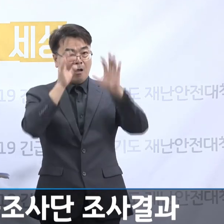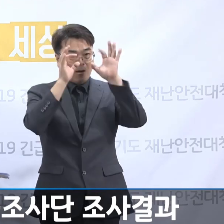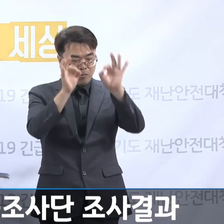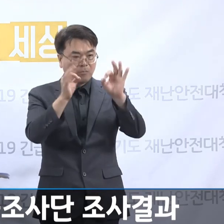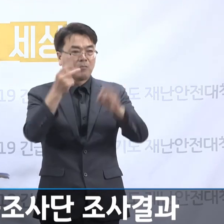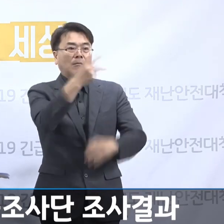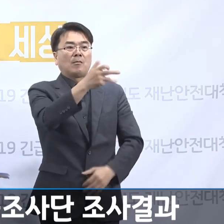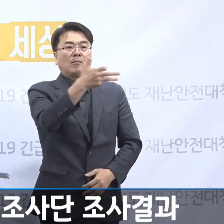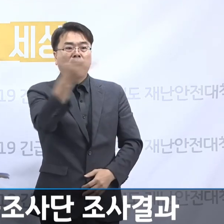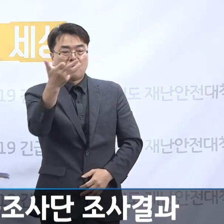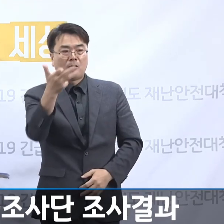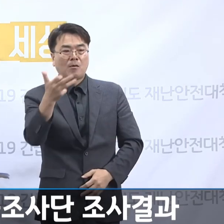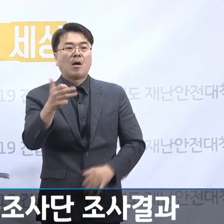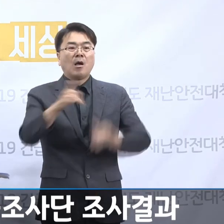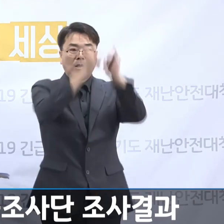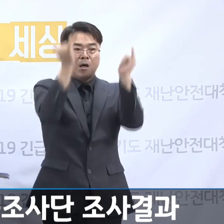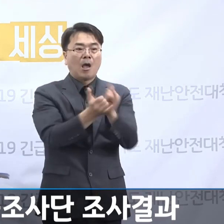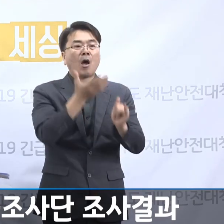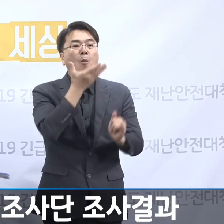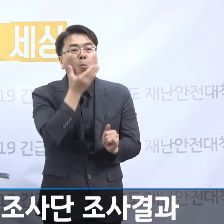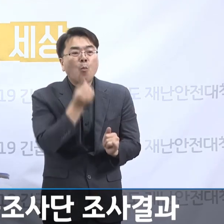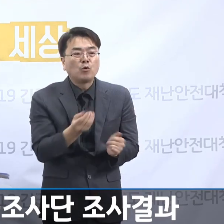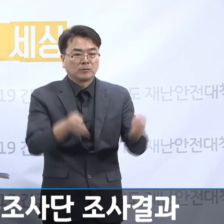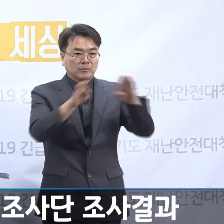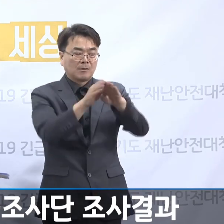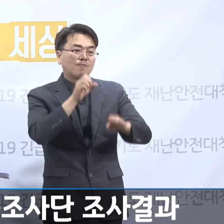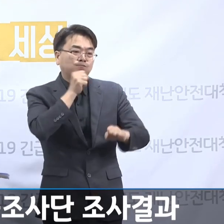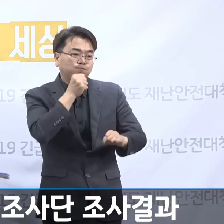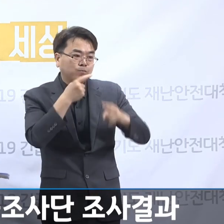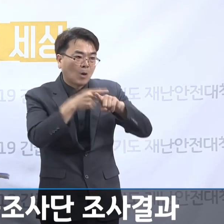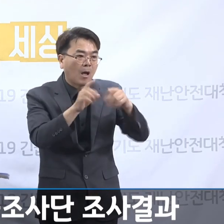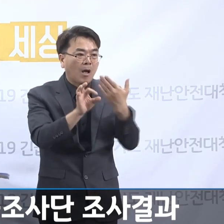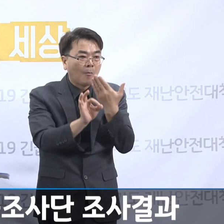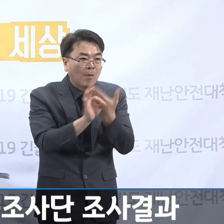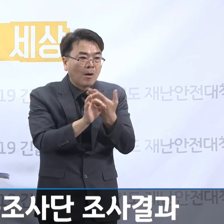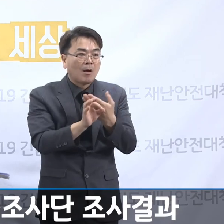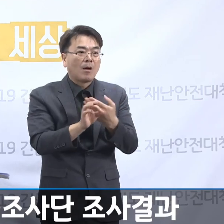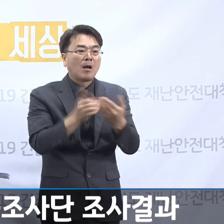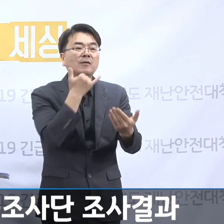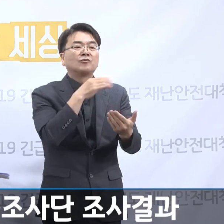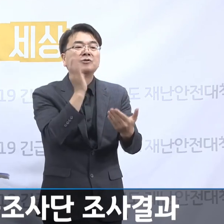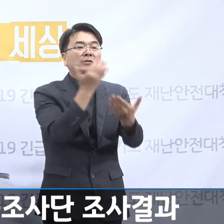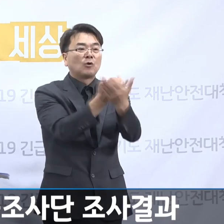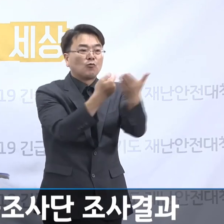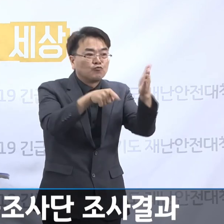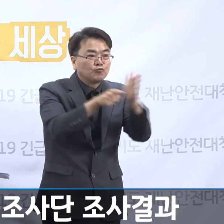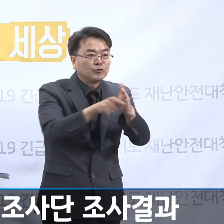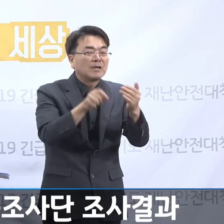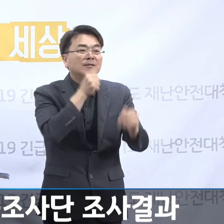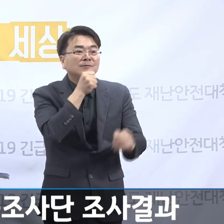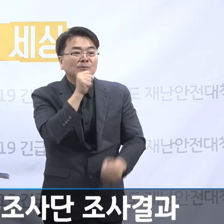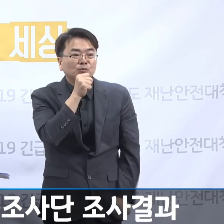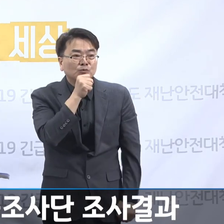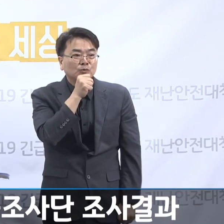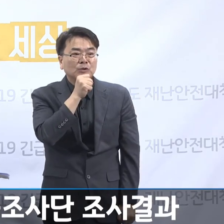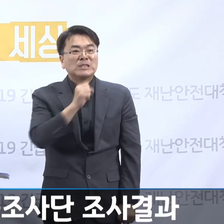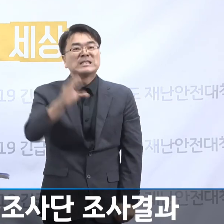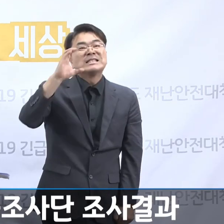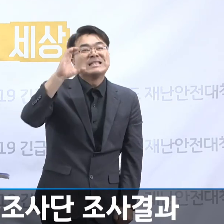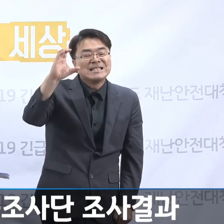사회복지시설 평가 결과 양로시설로서도 C등급을 받았습니다. 이것은 전국 하위